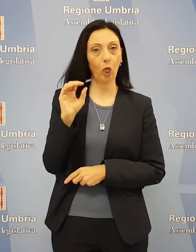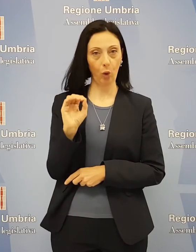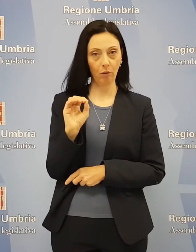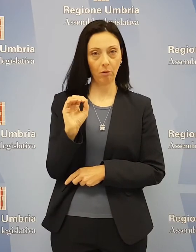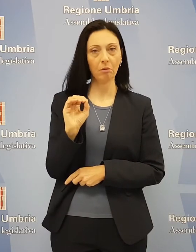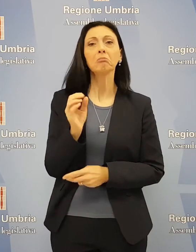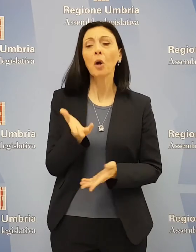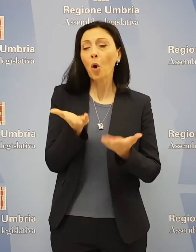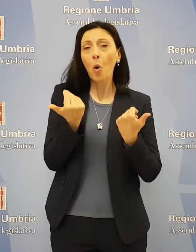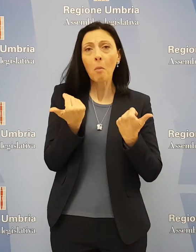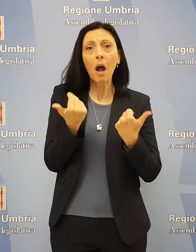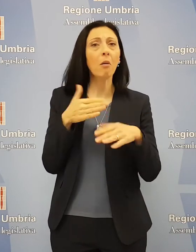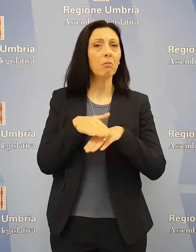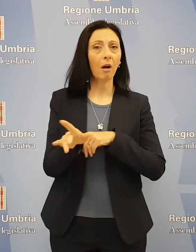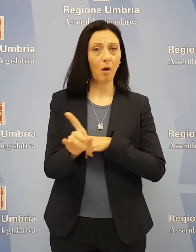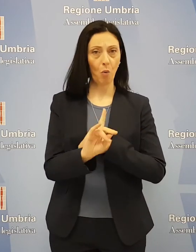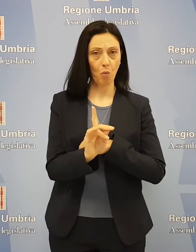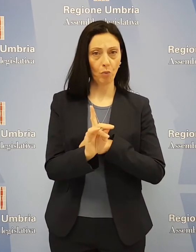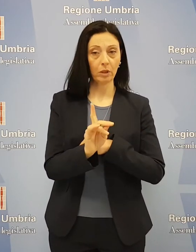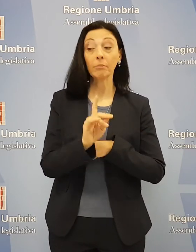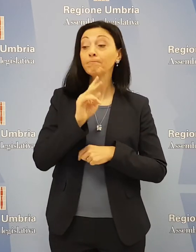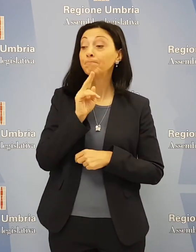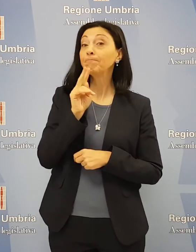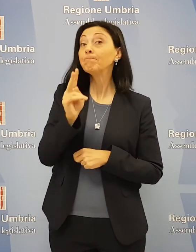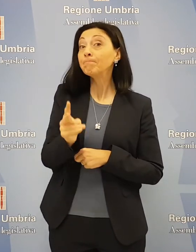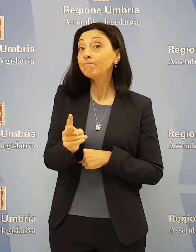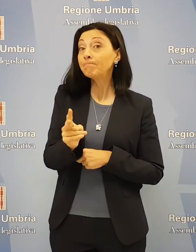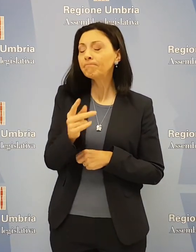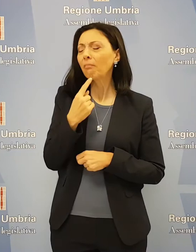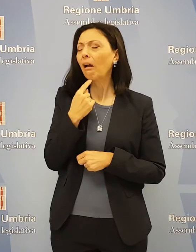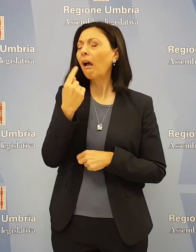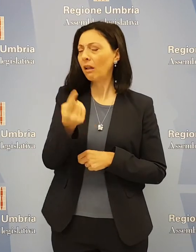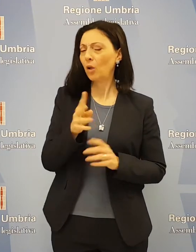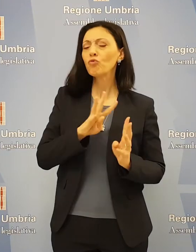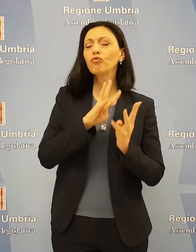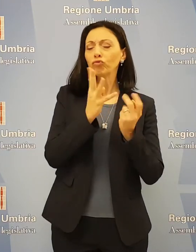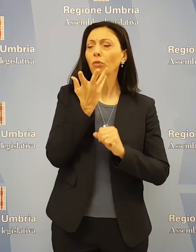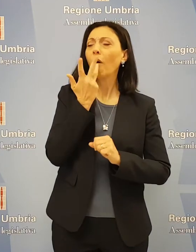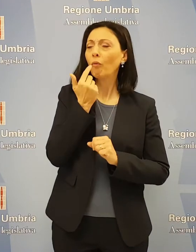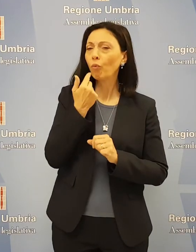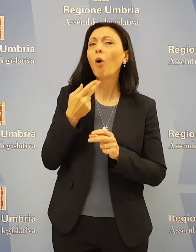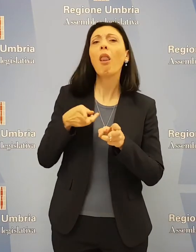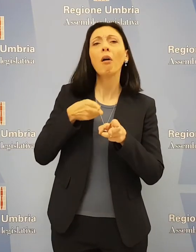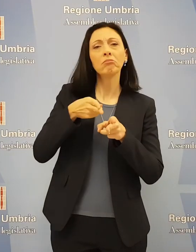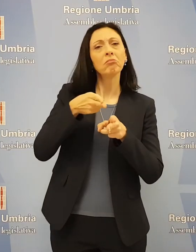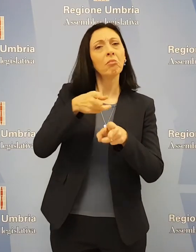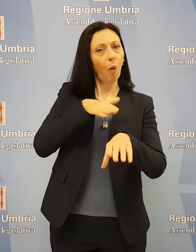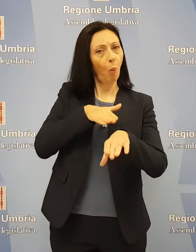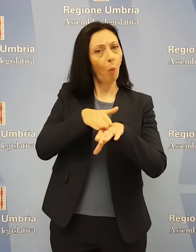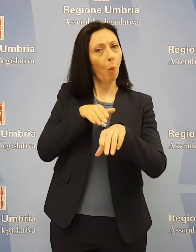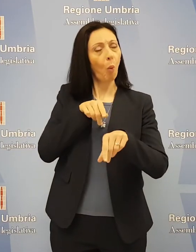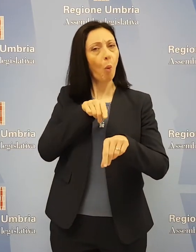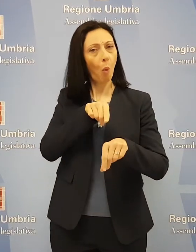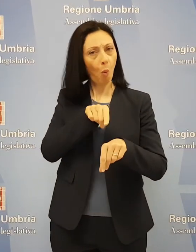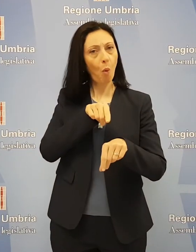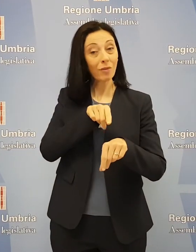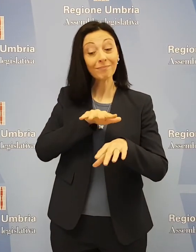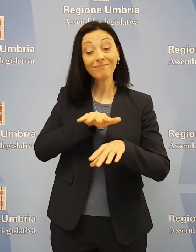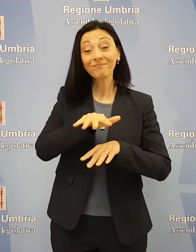utilizzati. L'assessore Melasecche, nella sua risposta, ha detto che la Giunta è in animo di rimettere in esercizio i treni minuetto nell'ambito dell